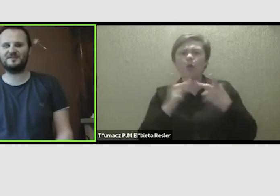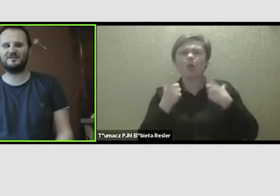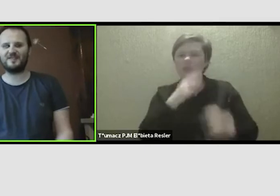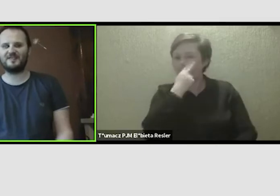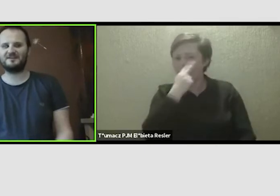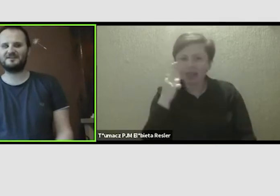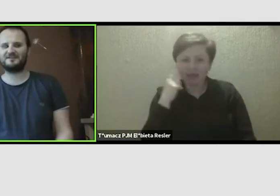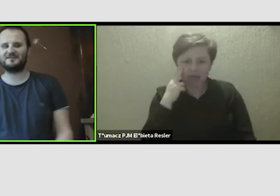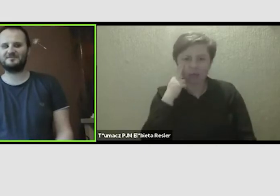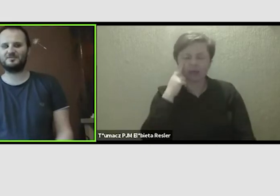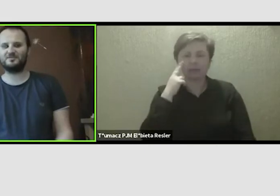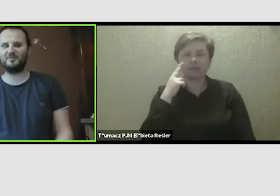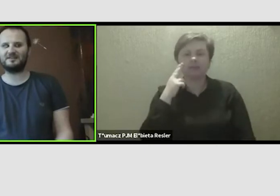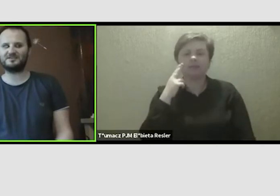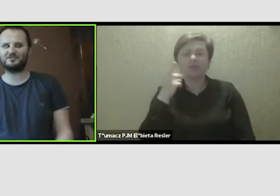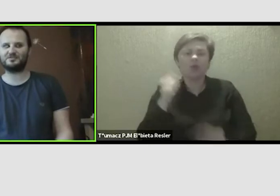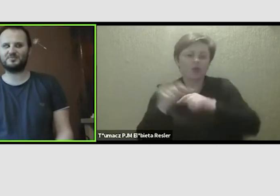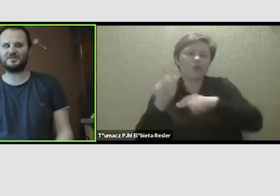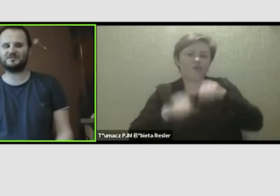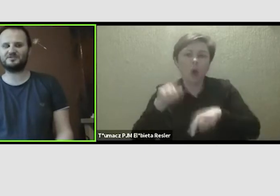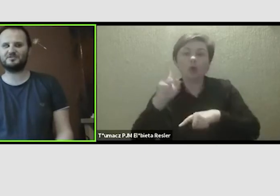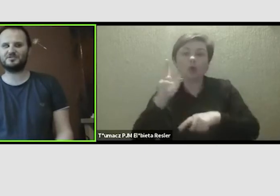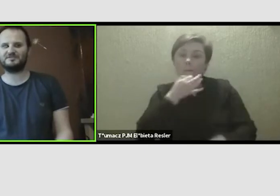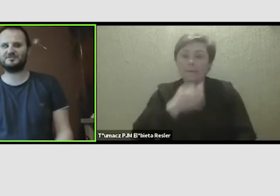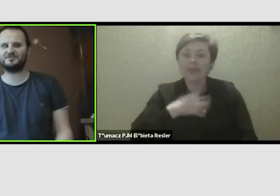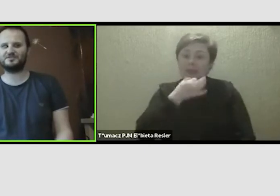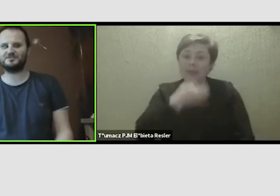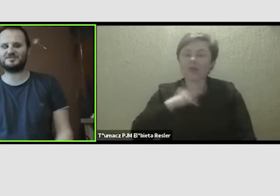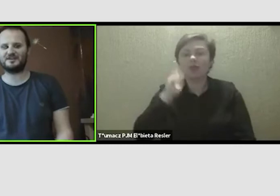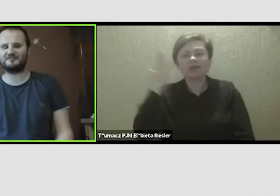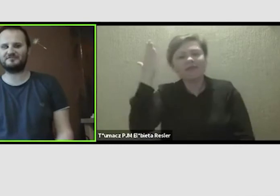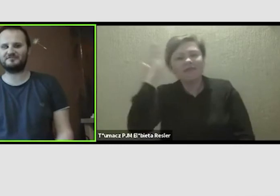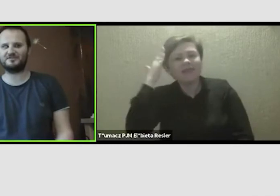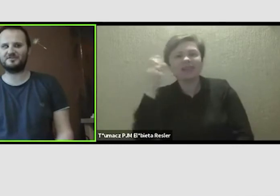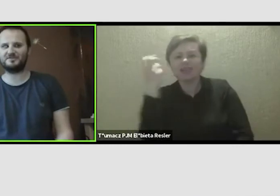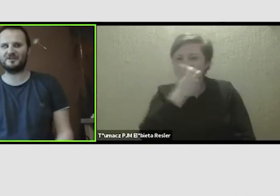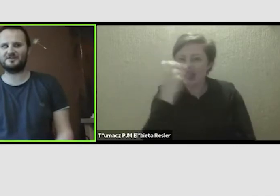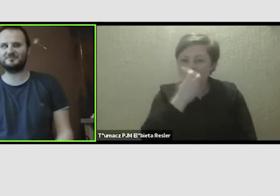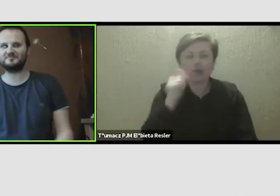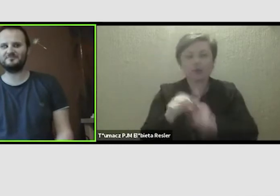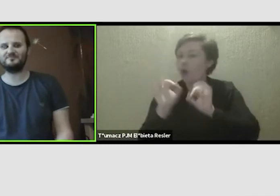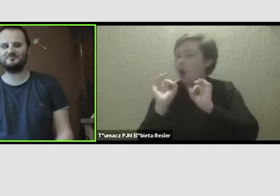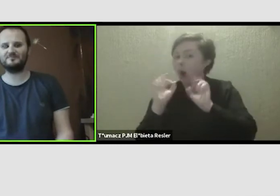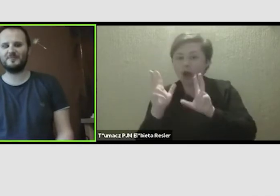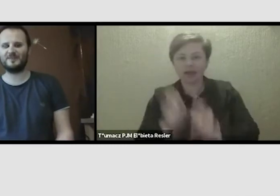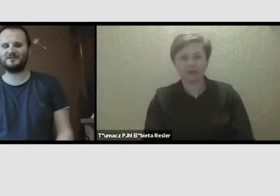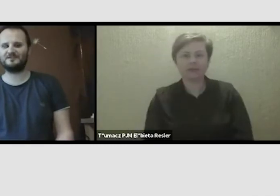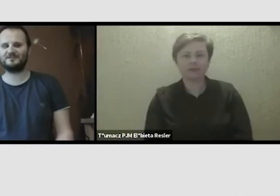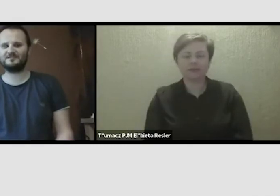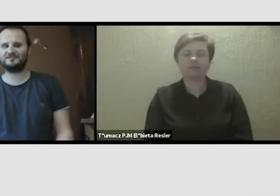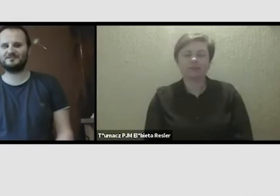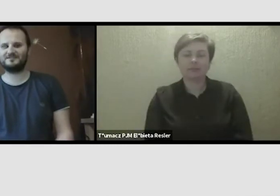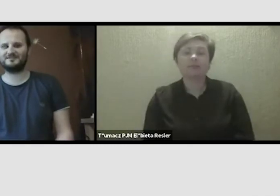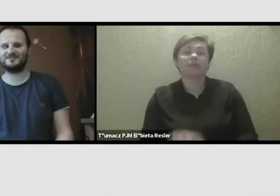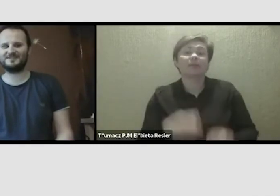to normalne, że ktoś pyta, że ktoś chce wiedzieć, że ktoś jest ciekaw. I to jest okej. Super, to